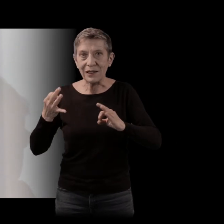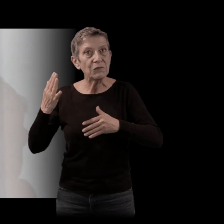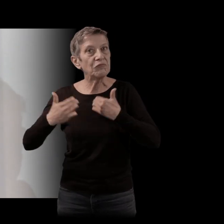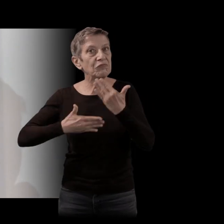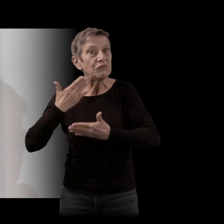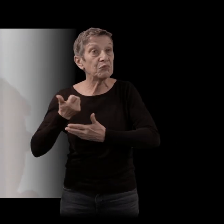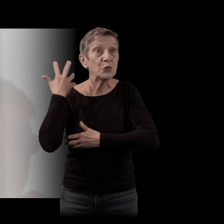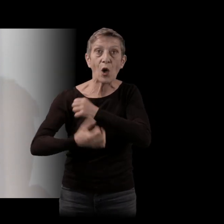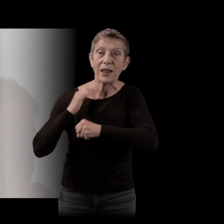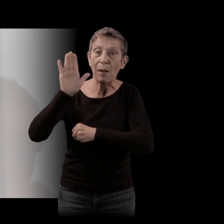des années plus tard,